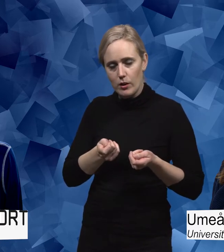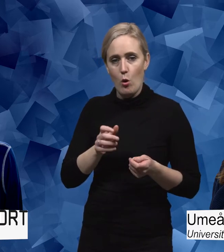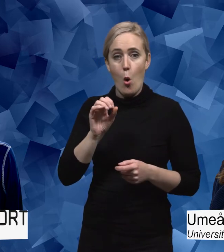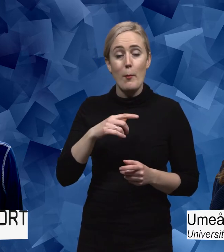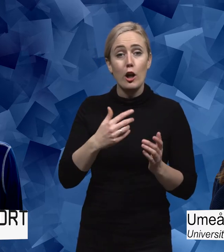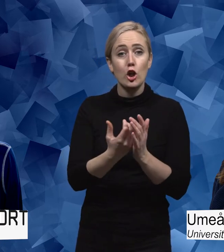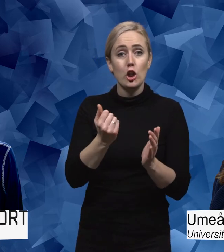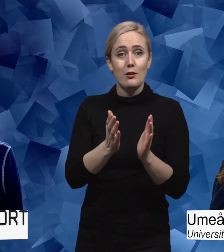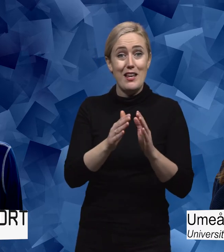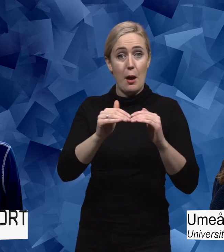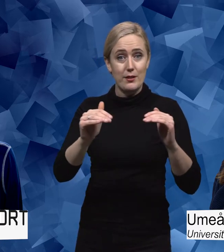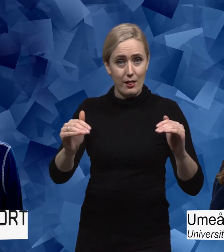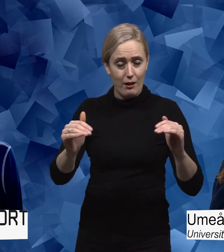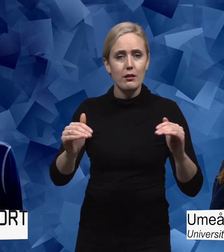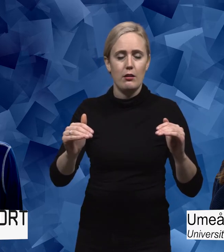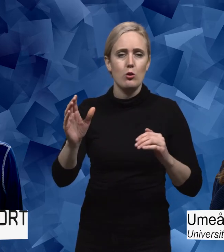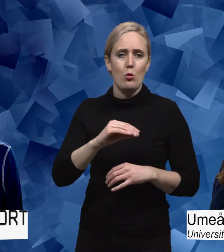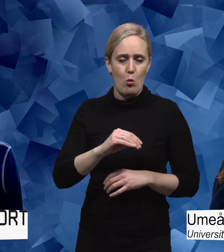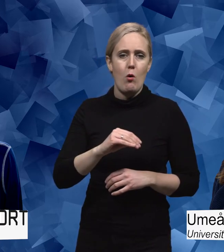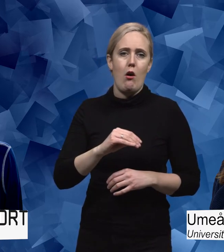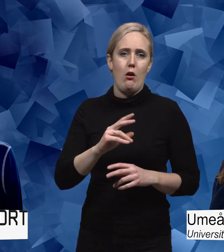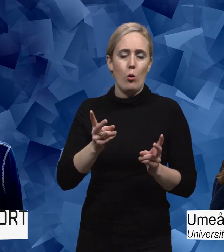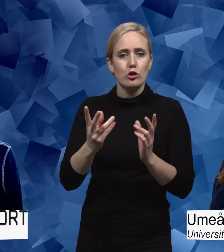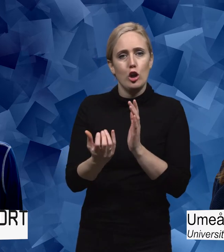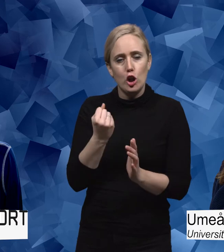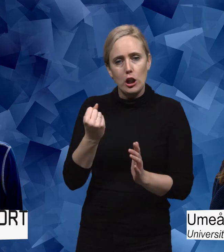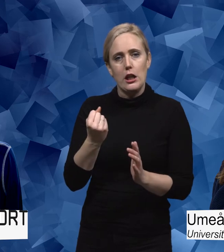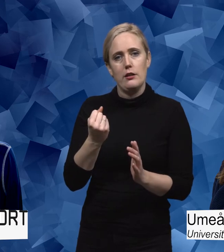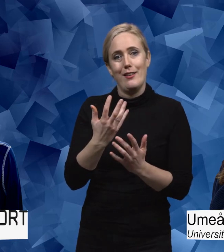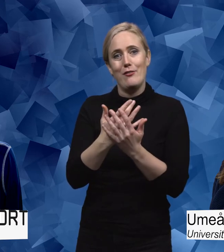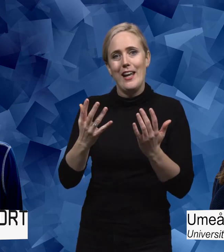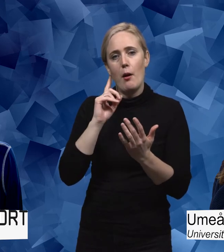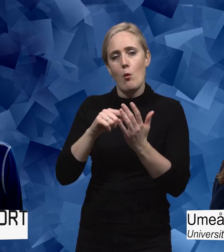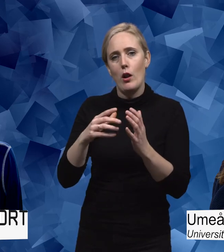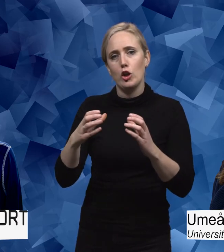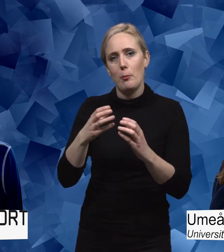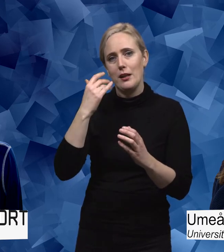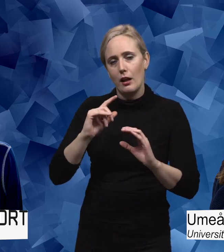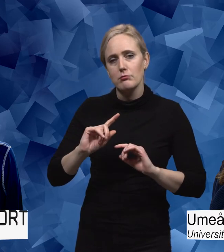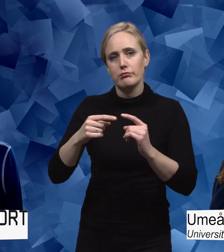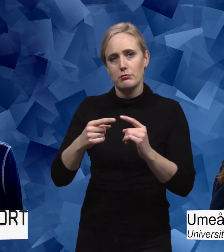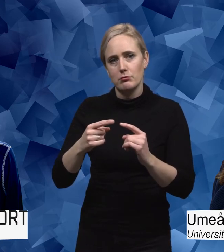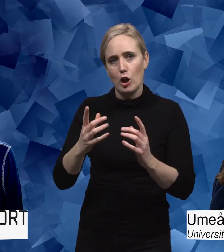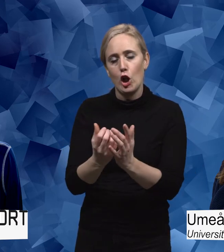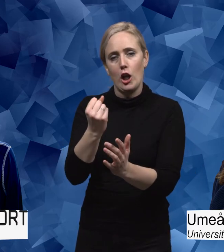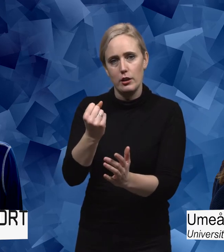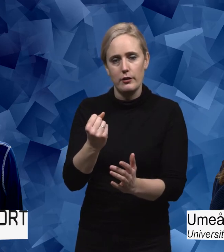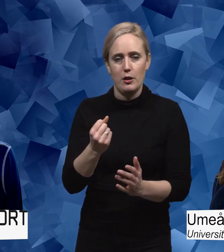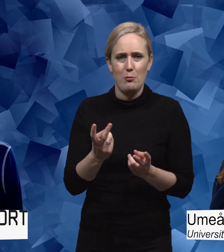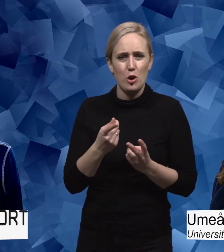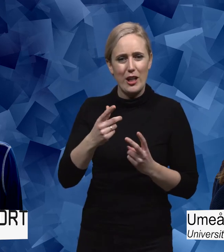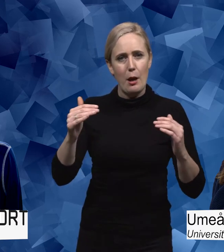jämställdhet så lyckas man också att skapa utrymme för fler målgrupper. Så det här med